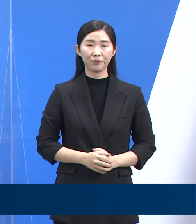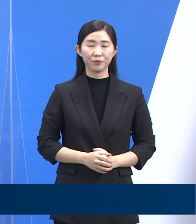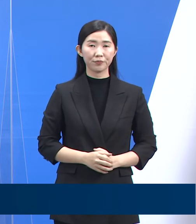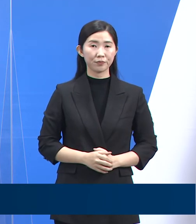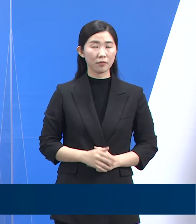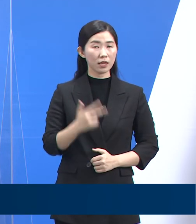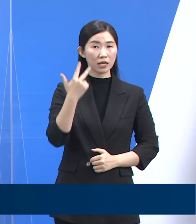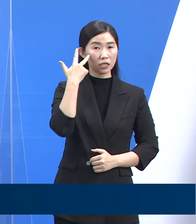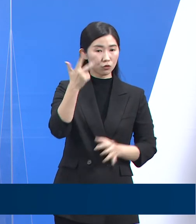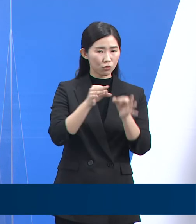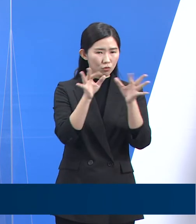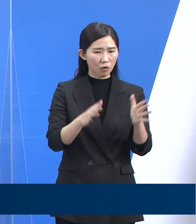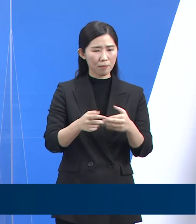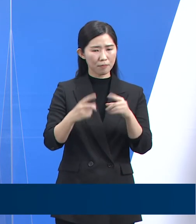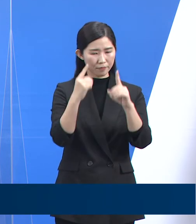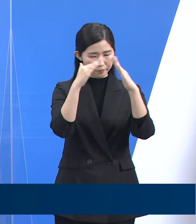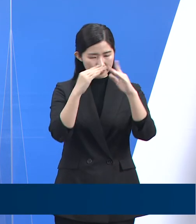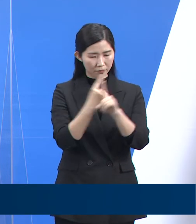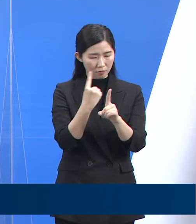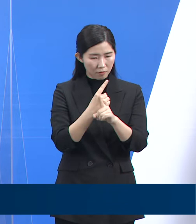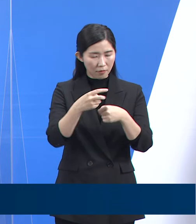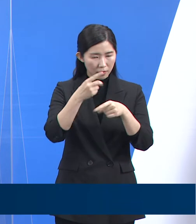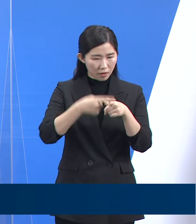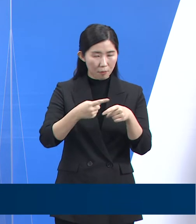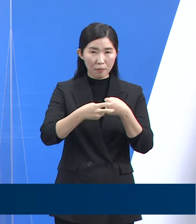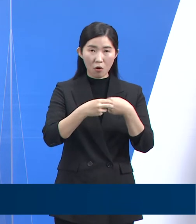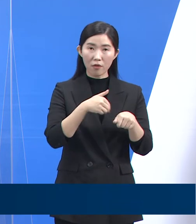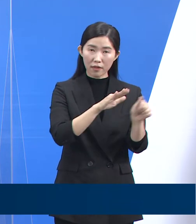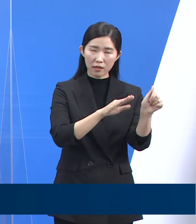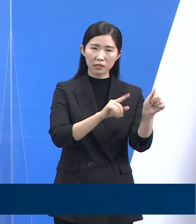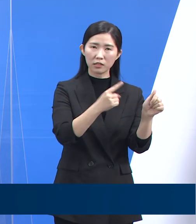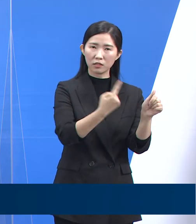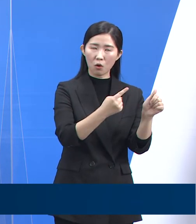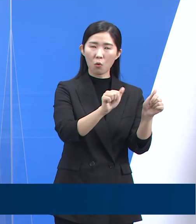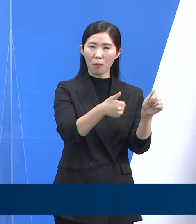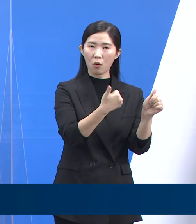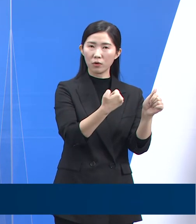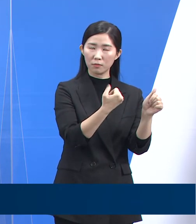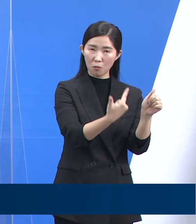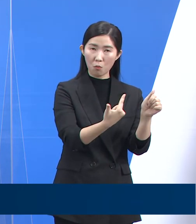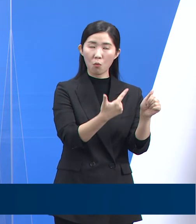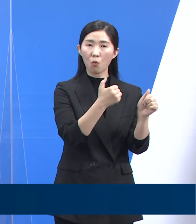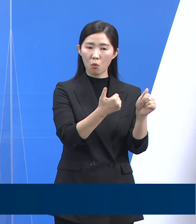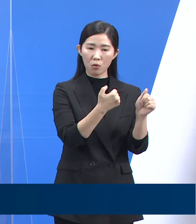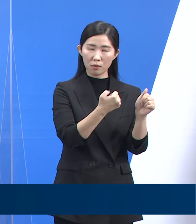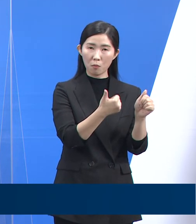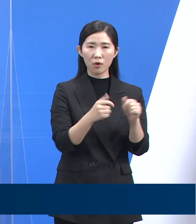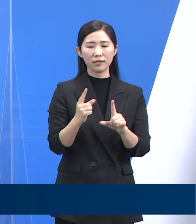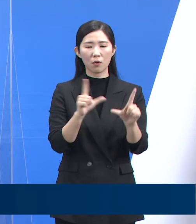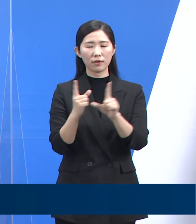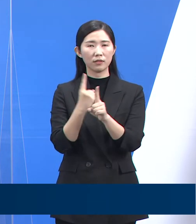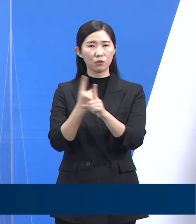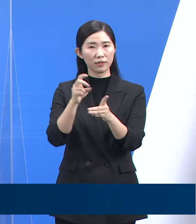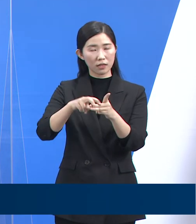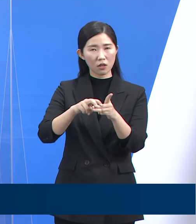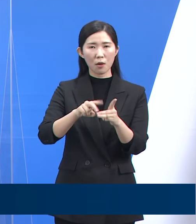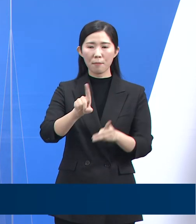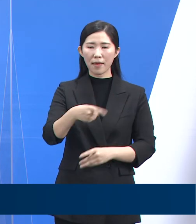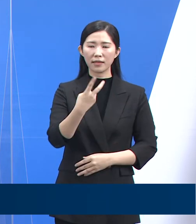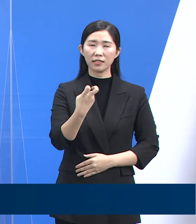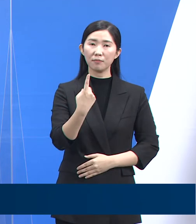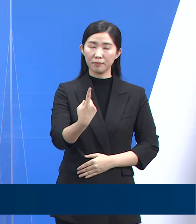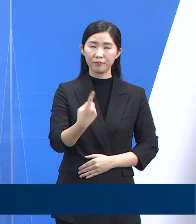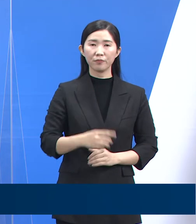동안 재택치료 중 병원으로 이송된 인원은 1,055명, 생활치료센터로 이송된 인원은 121명입니다. 61만 2